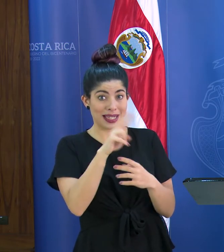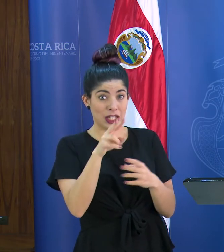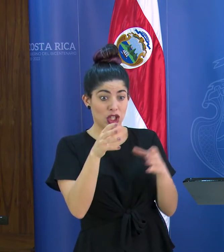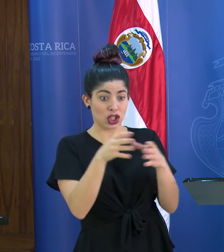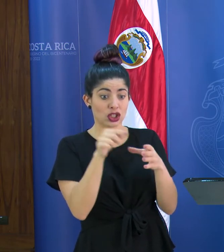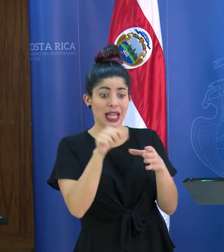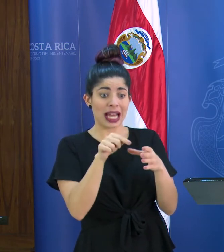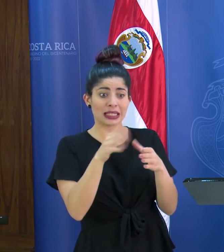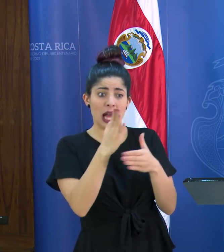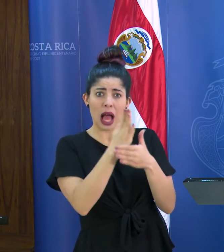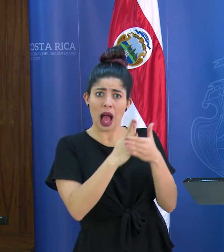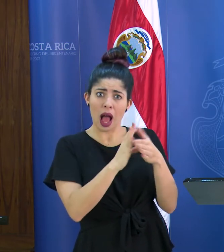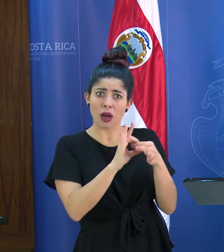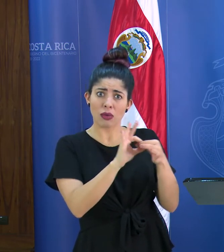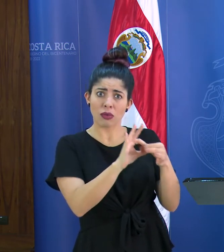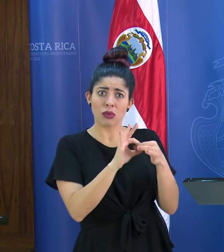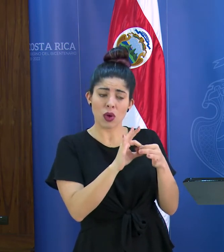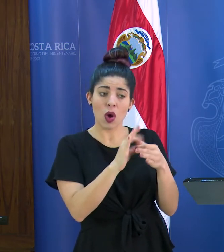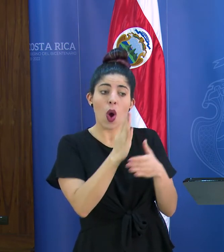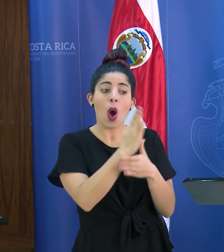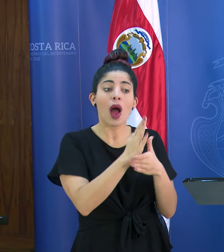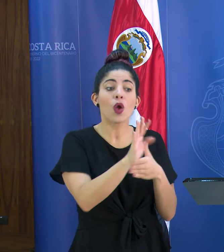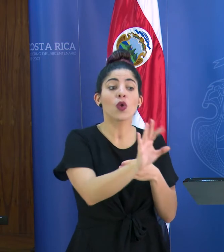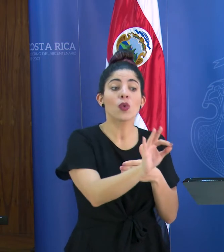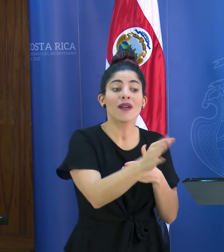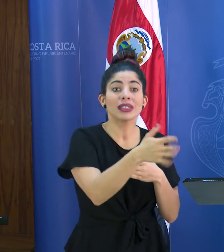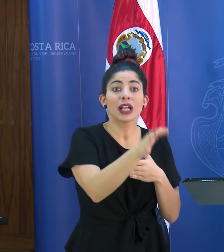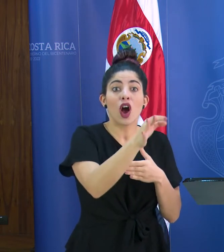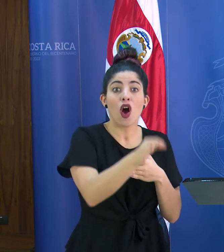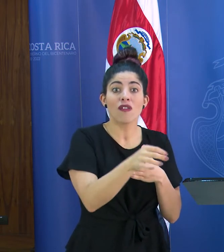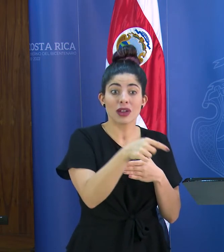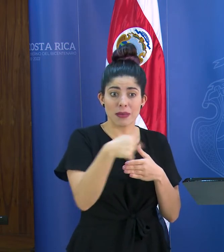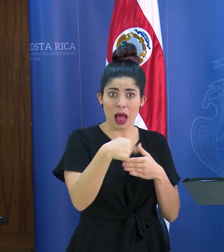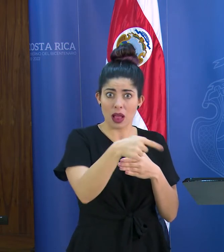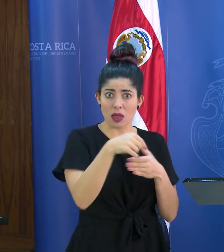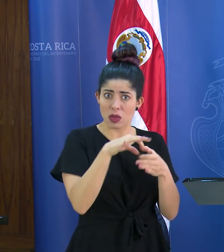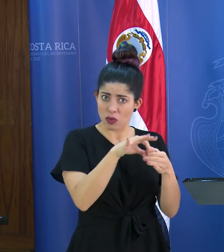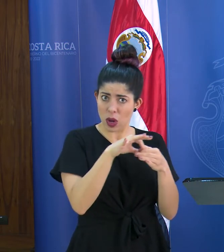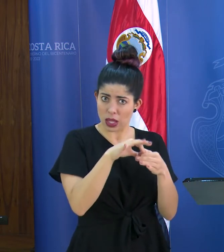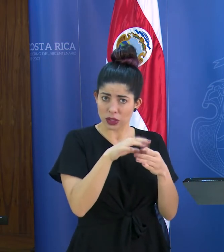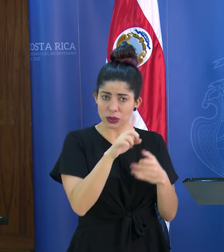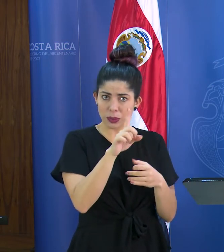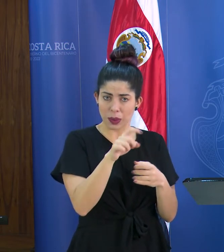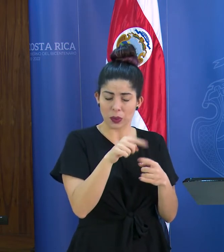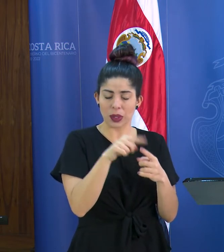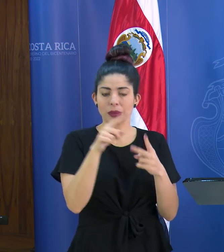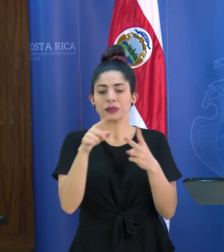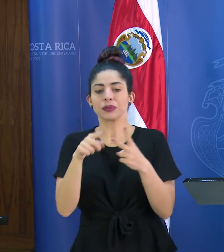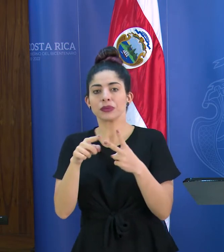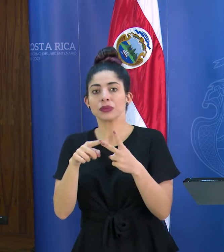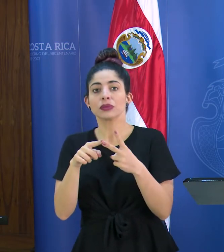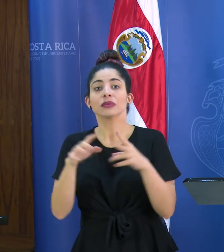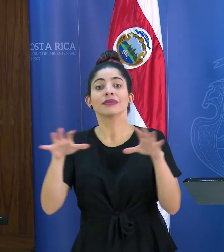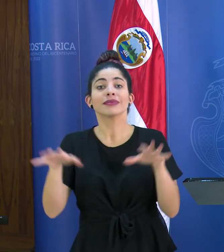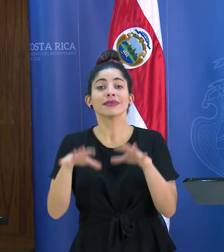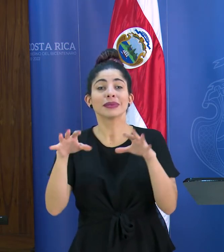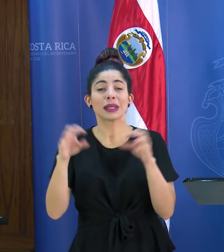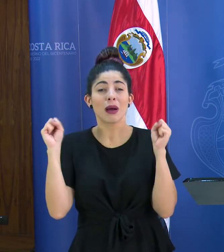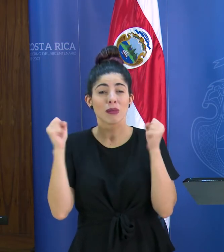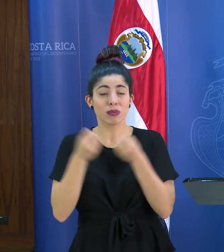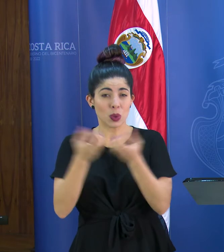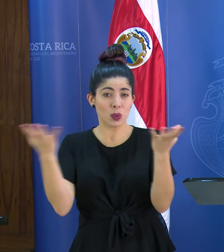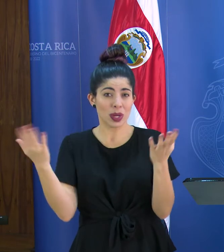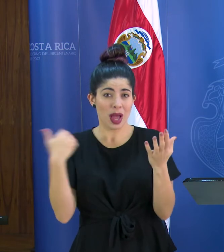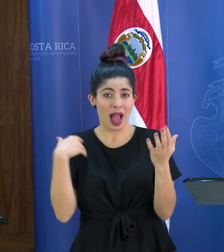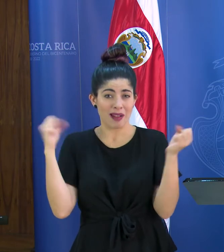relación con los algunos de los nueve ya confirmados después con respecto a los eventos masivos que se